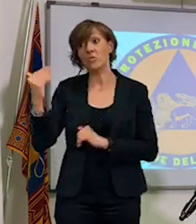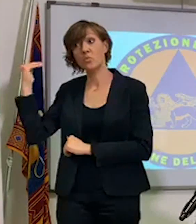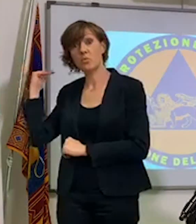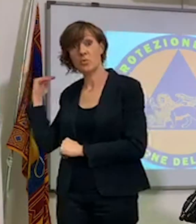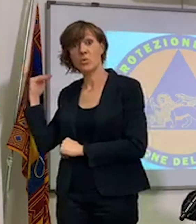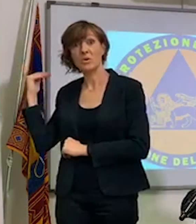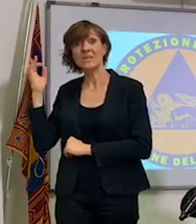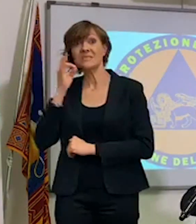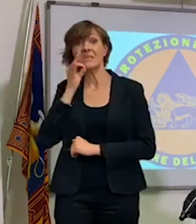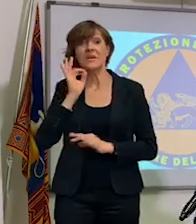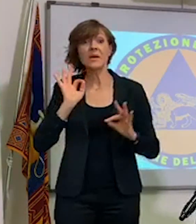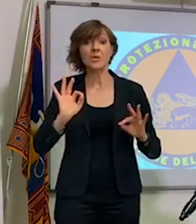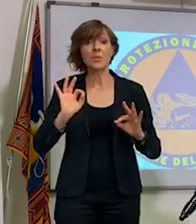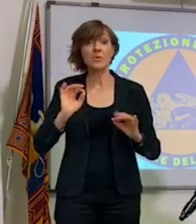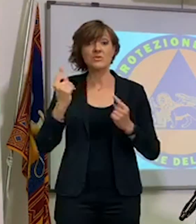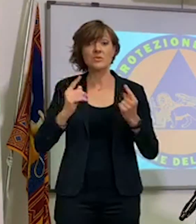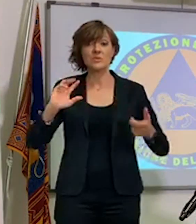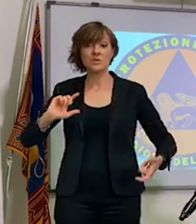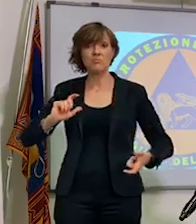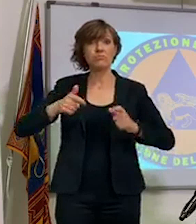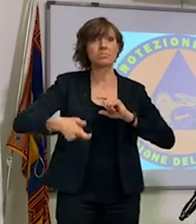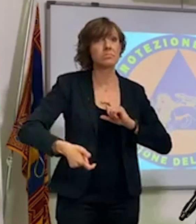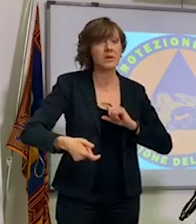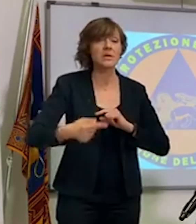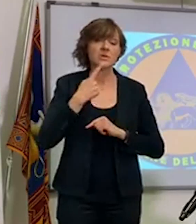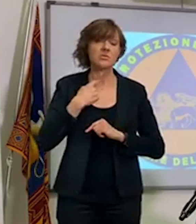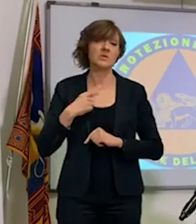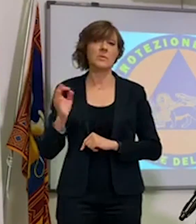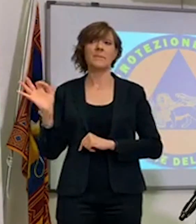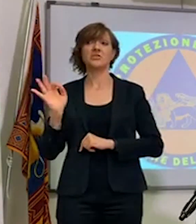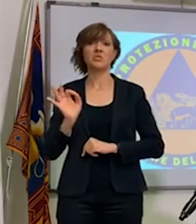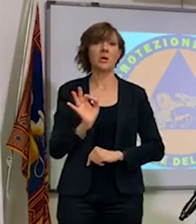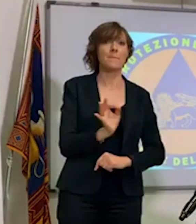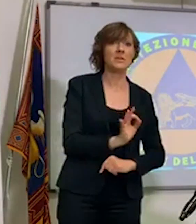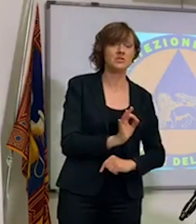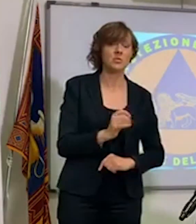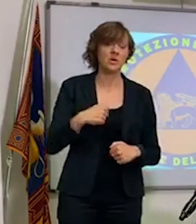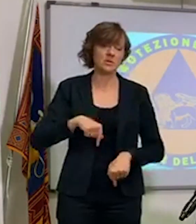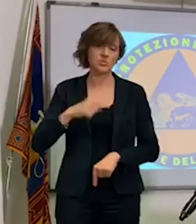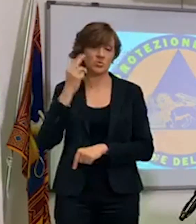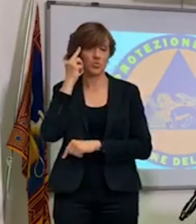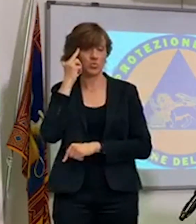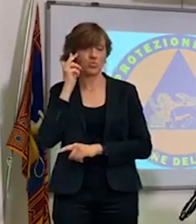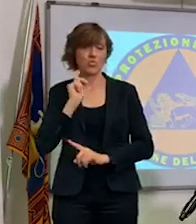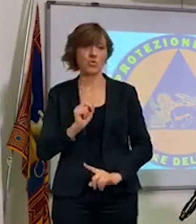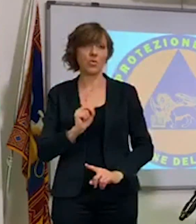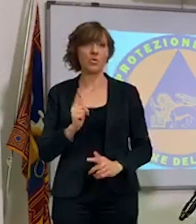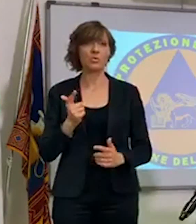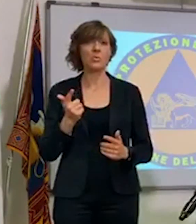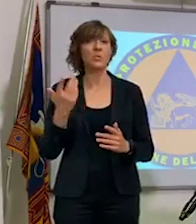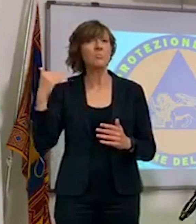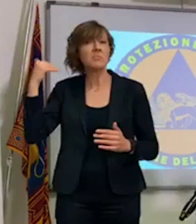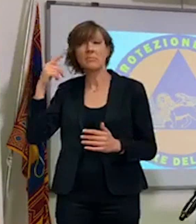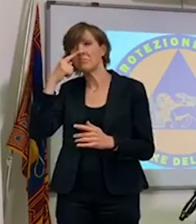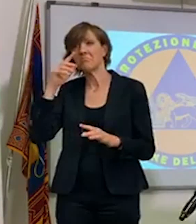cioè si è esattamente capovolta la percentuale, non chiedetemela perché non la ricordo. Prima avevamo, che